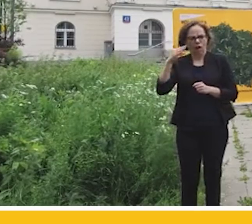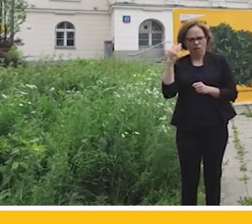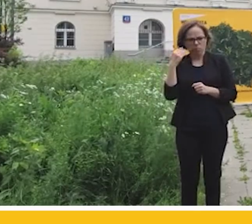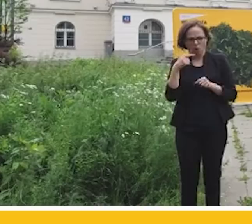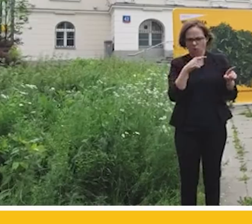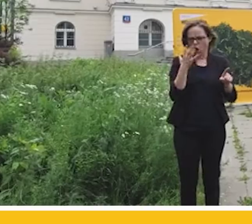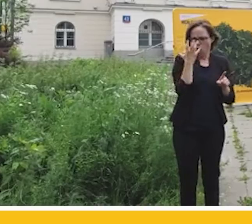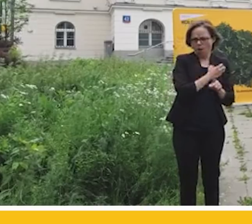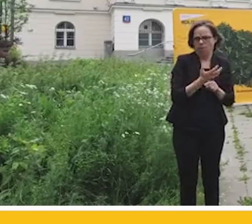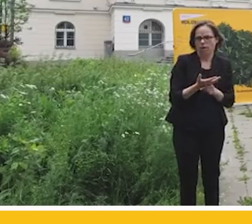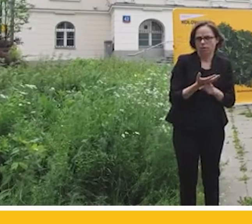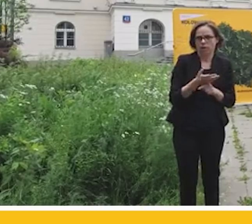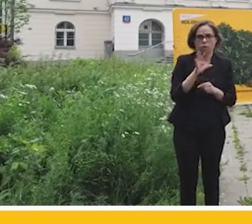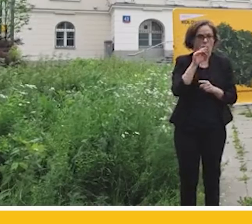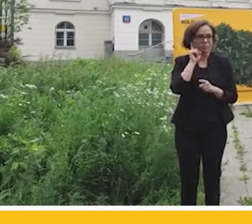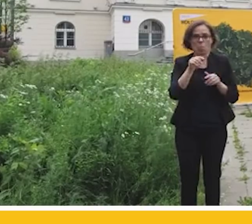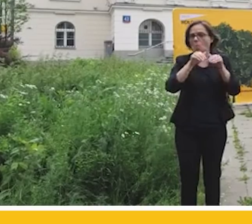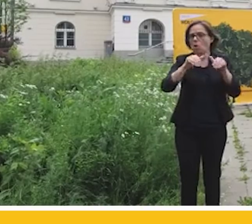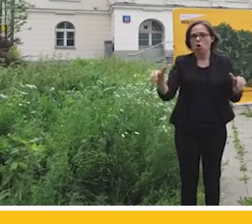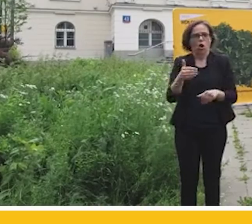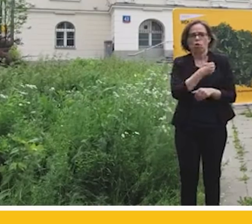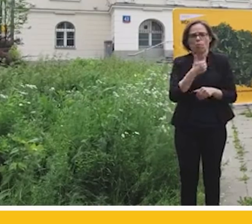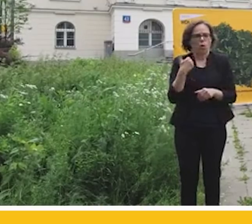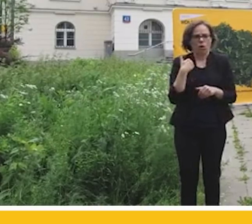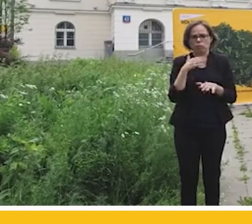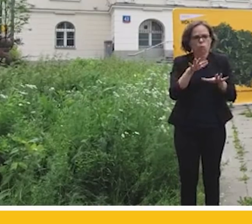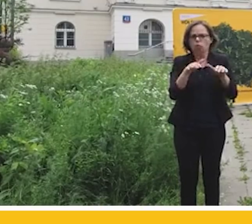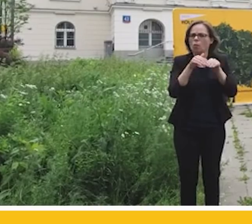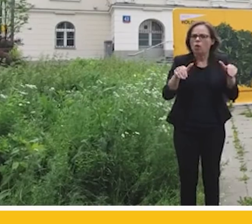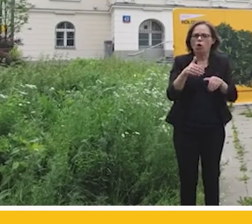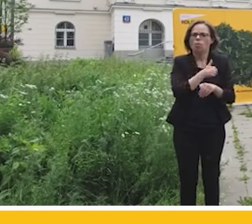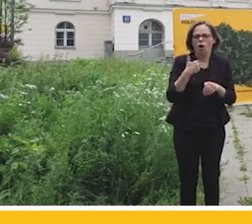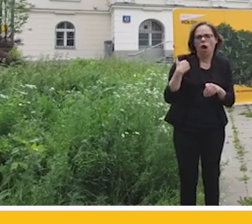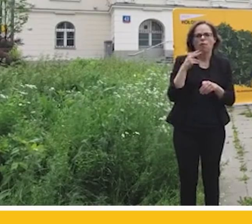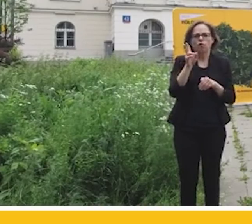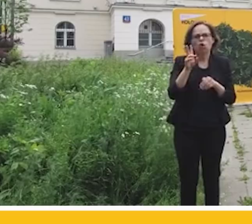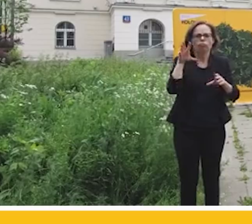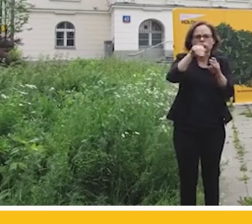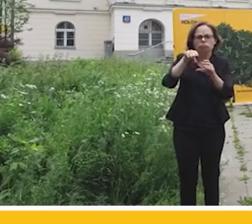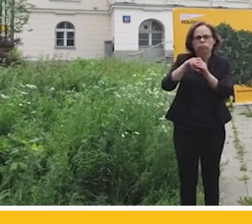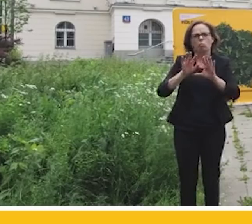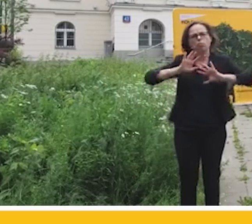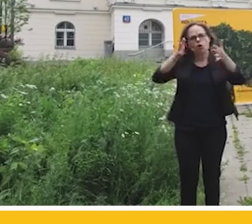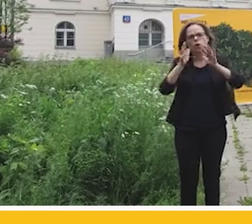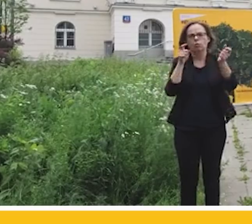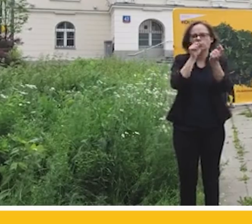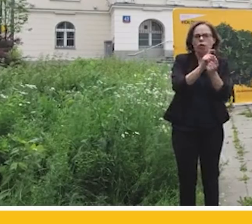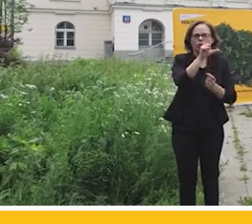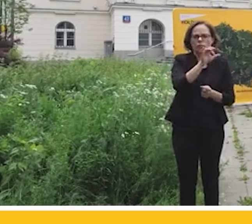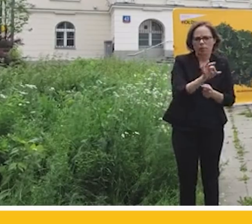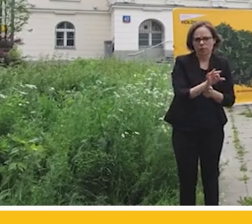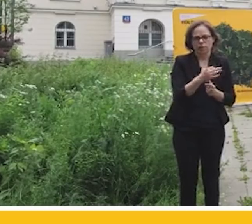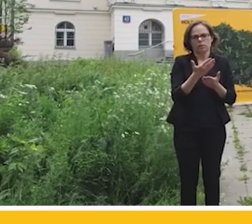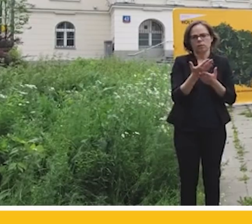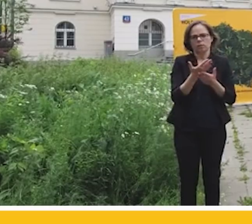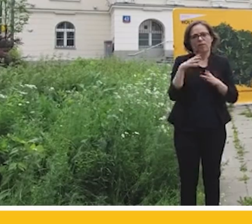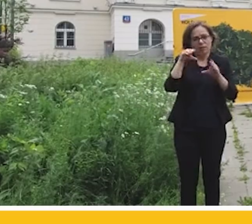miliony Polaków uczestniczących w różnych akcjach protestu przeciwko rządom PiS-u, miliony licząc